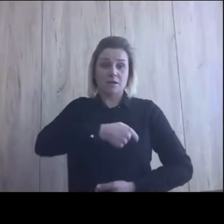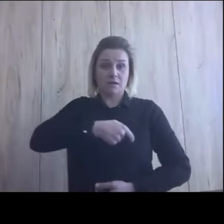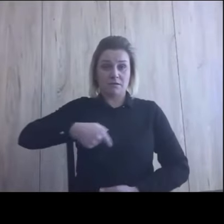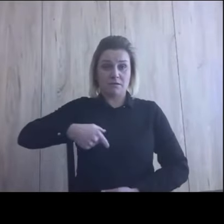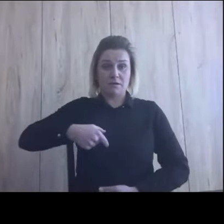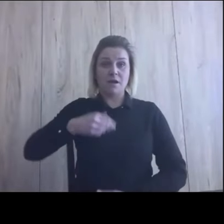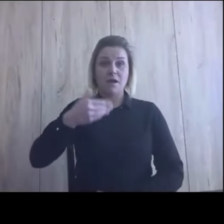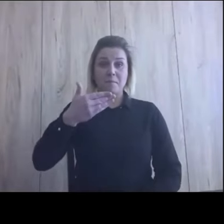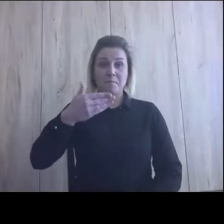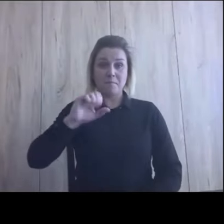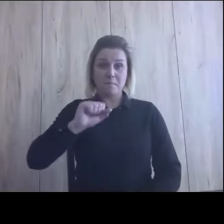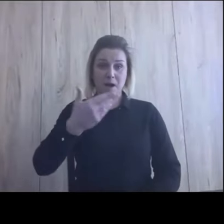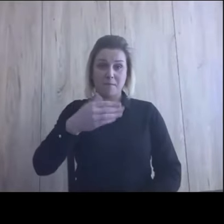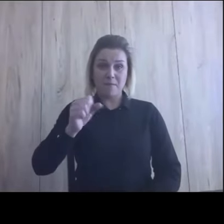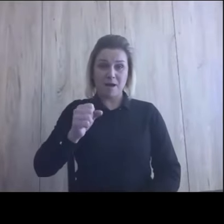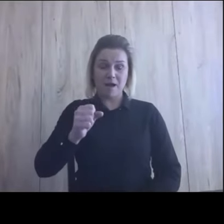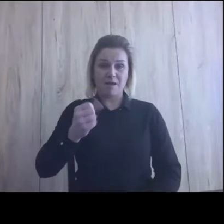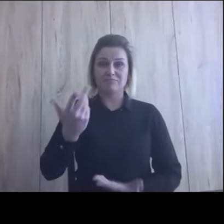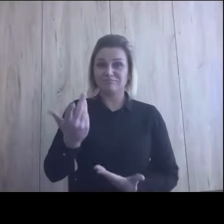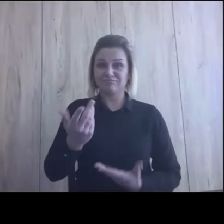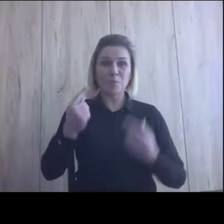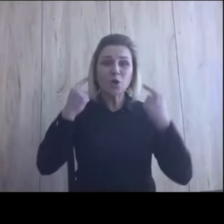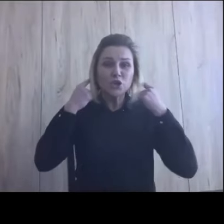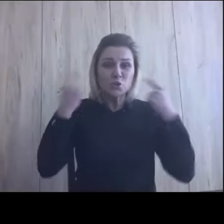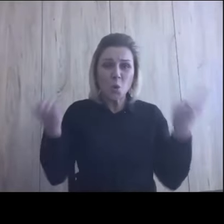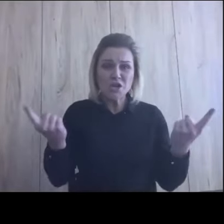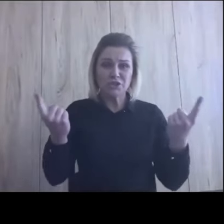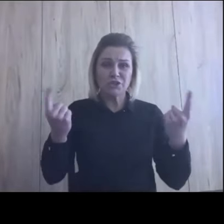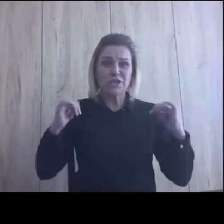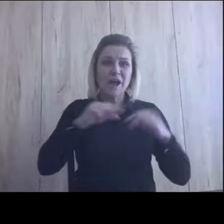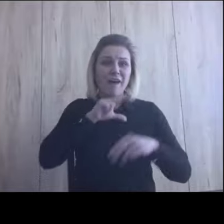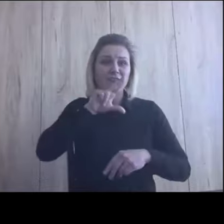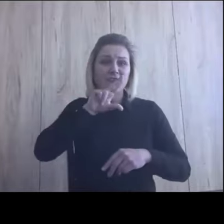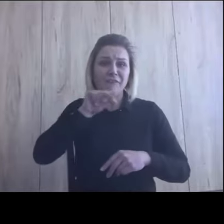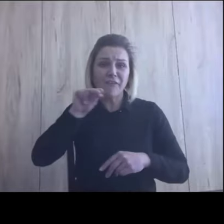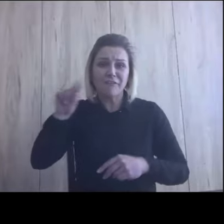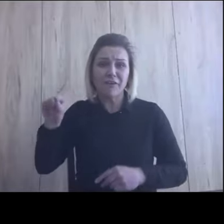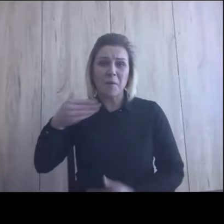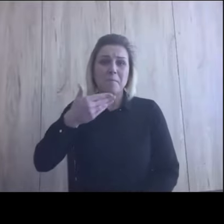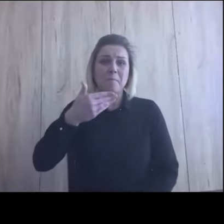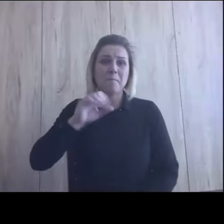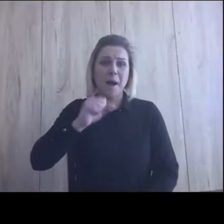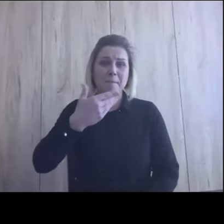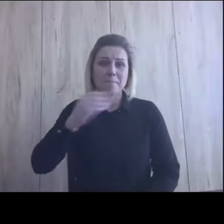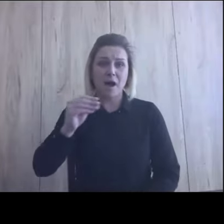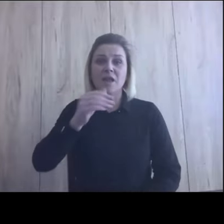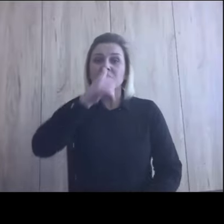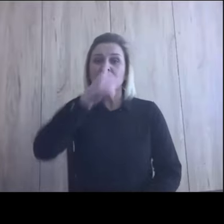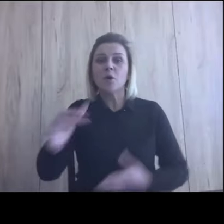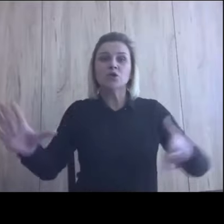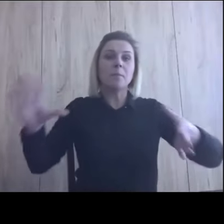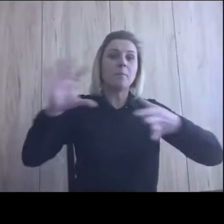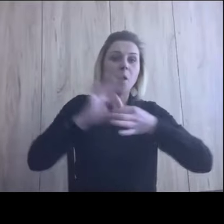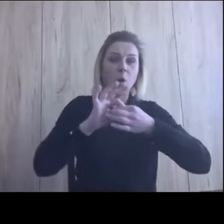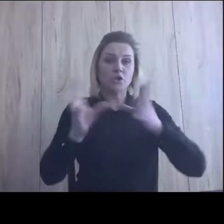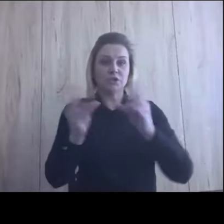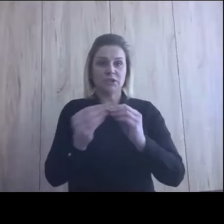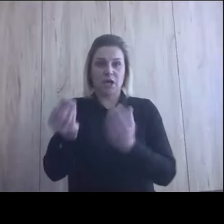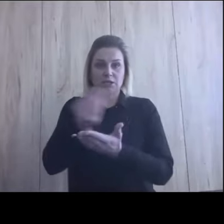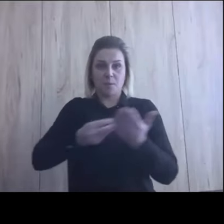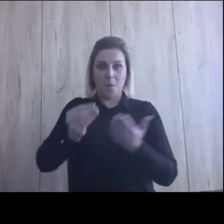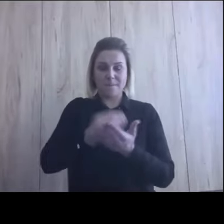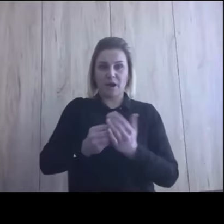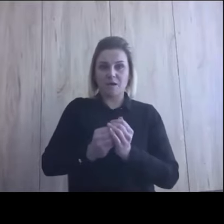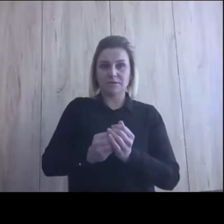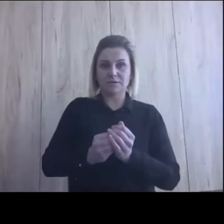żadnego problemu, bo on nie słyszy tego dźwięku. I tego dźwięku nie może połączyć z obrazem. Więc